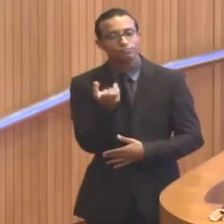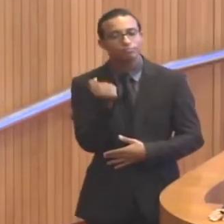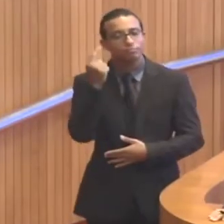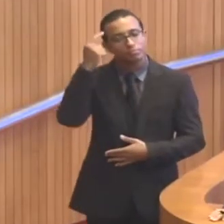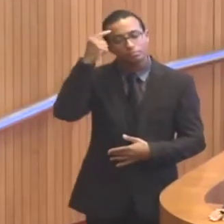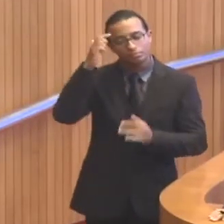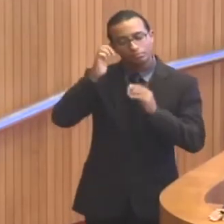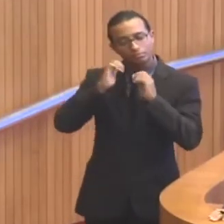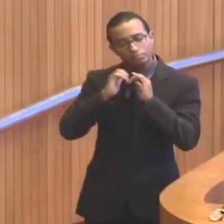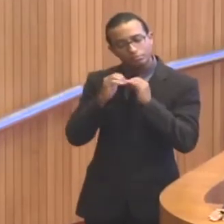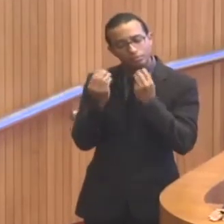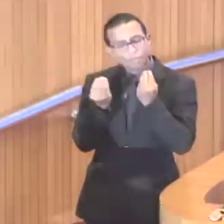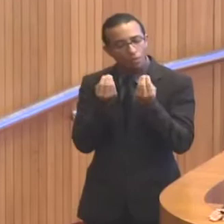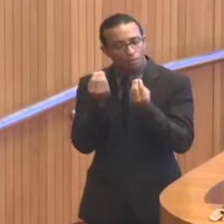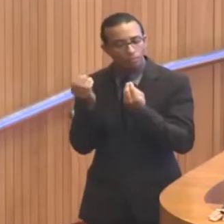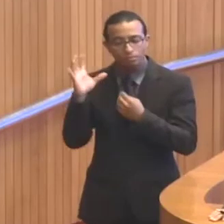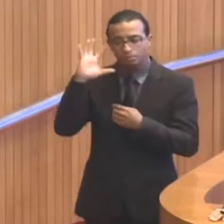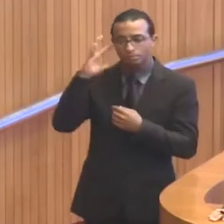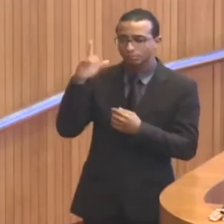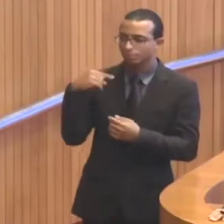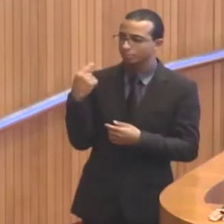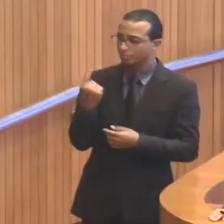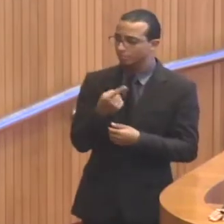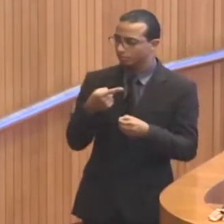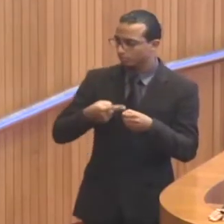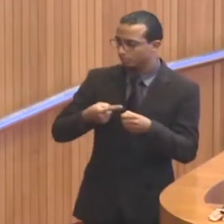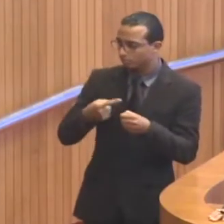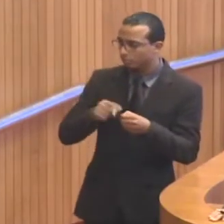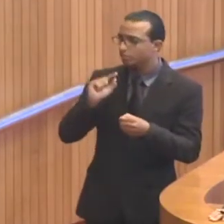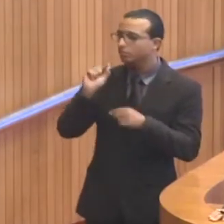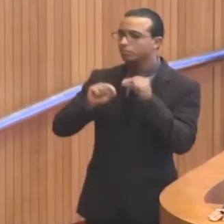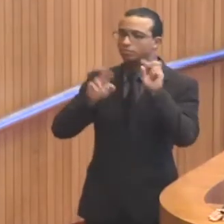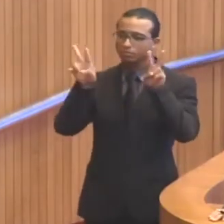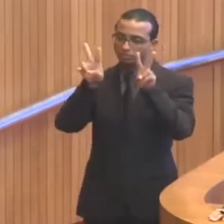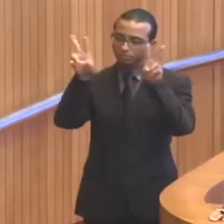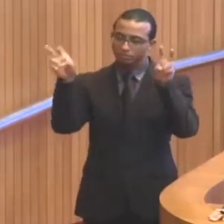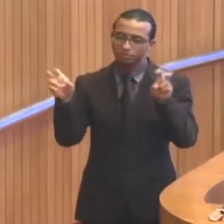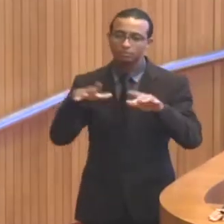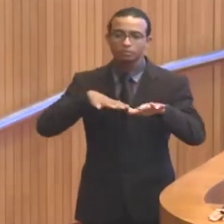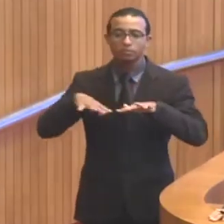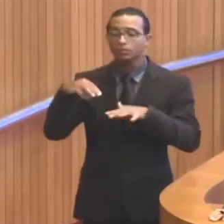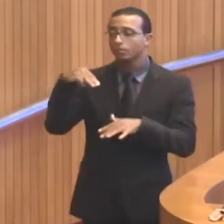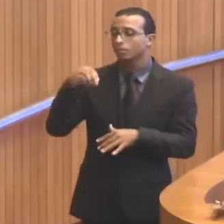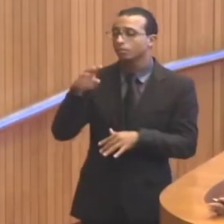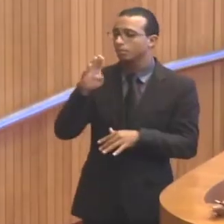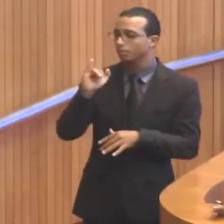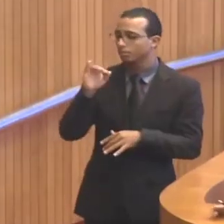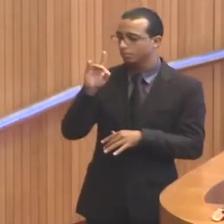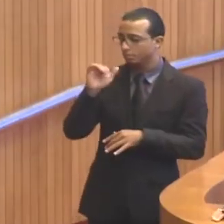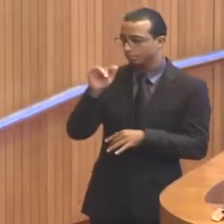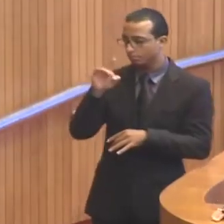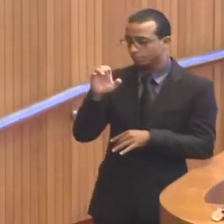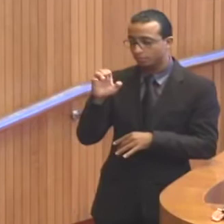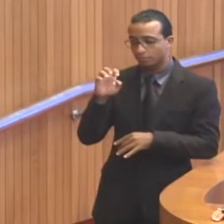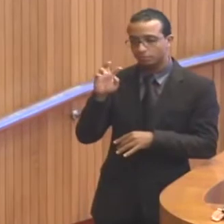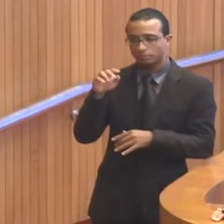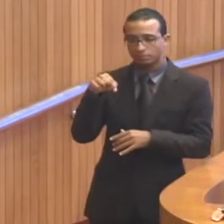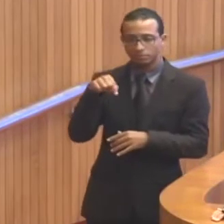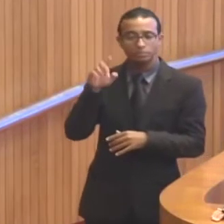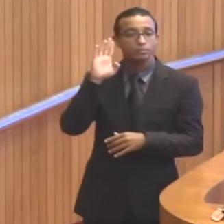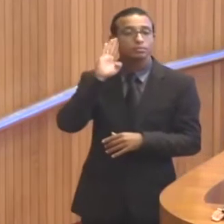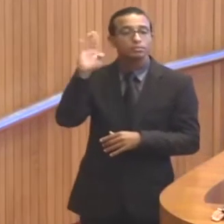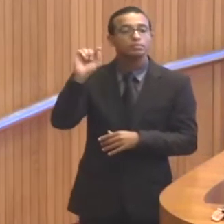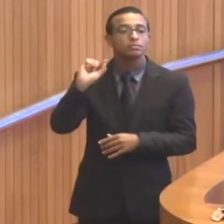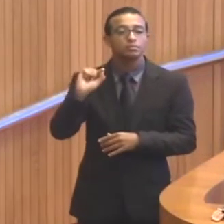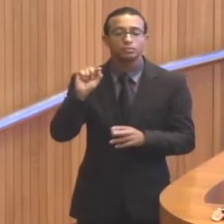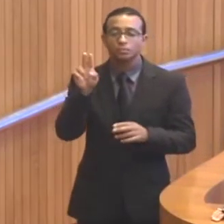pensar soluções para as nossas cidades no que diz respeito à mobilidade urbana, sobretudo em relação